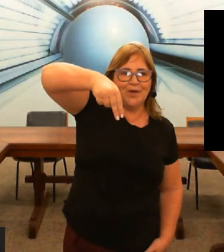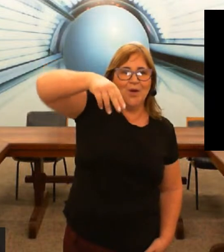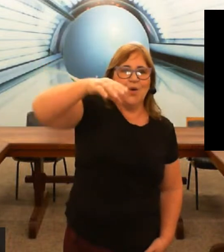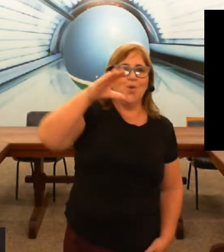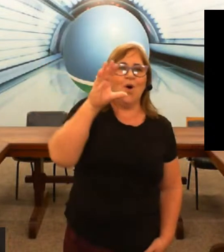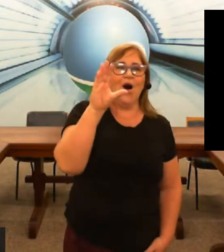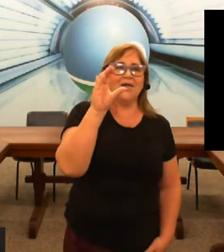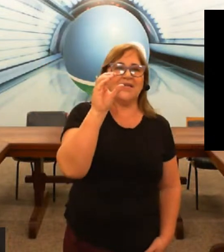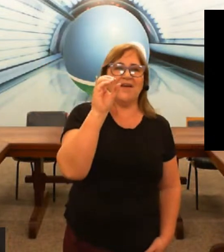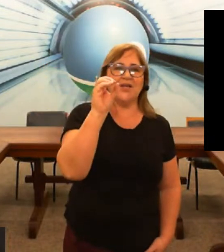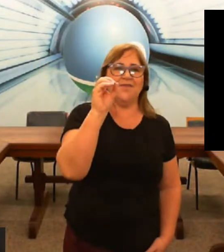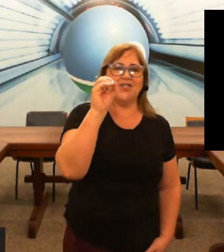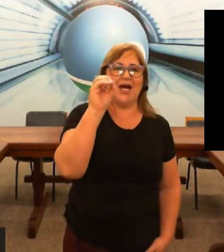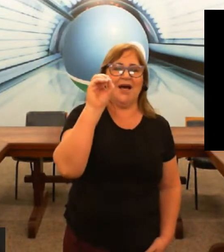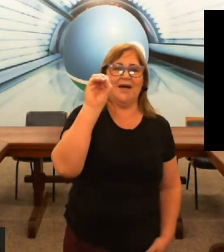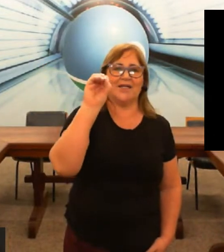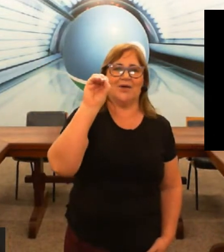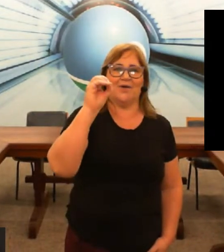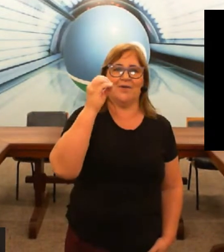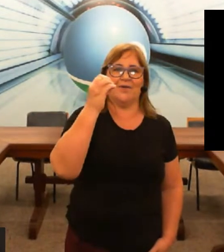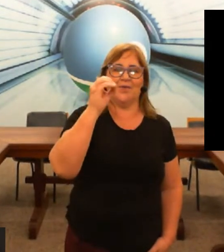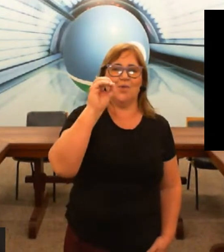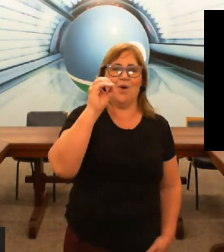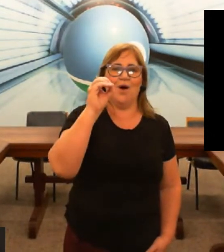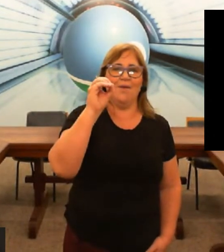o O você vai só fechar aqui ó o O